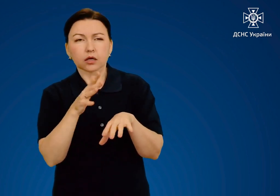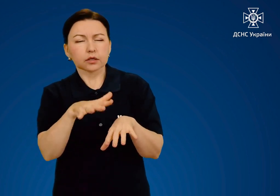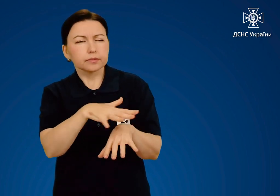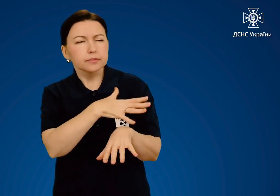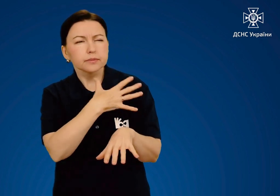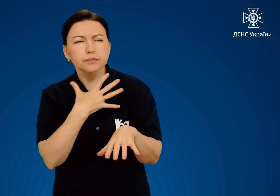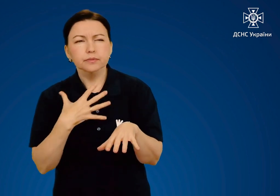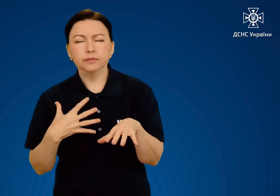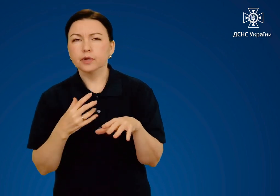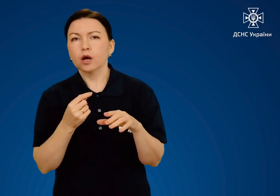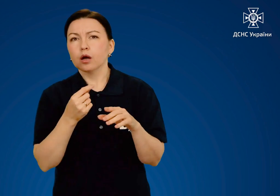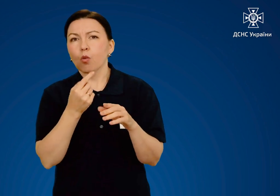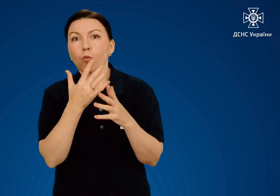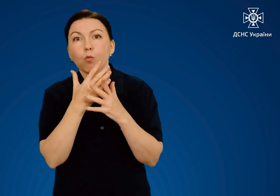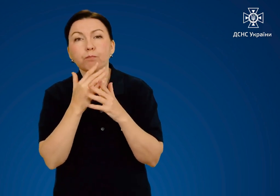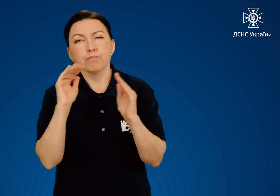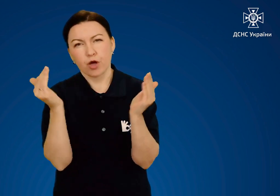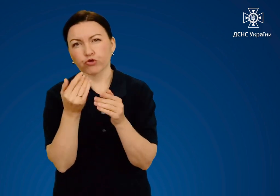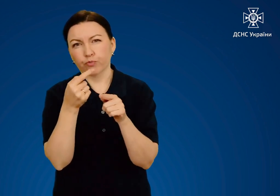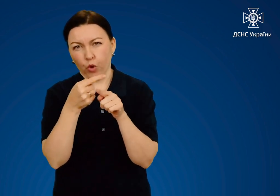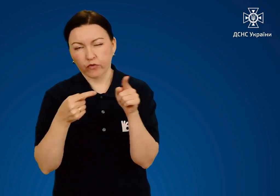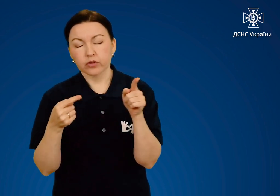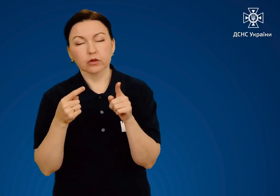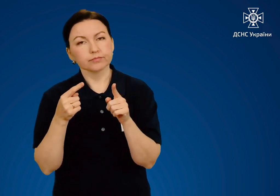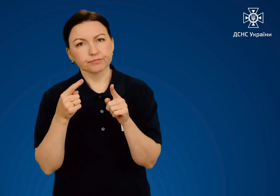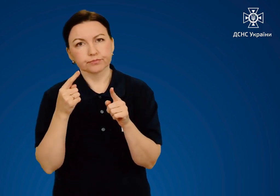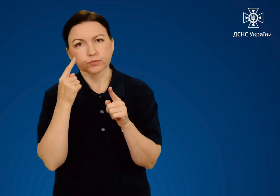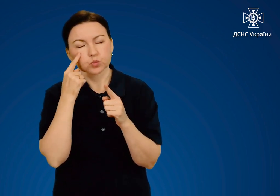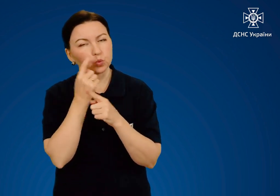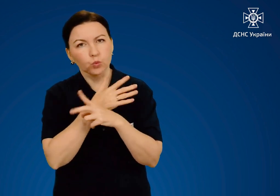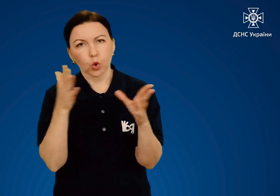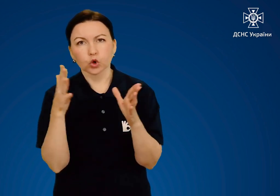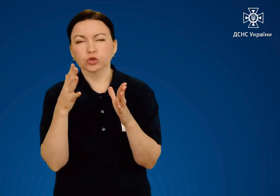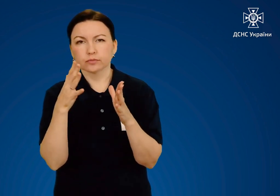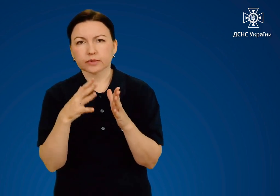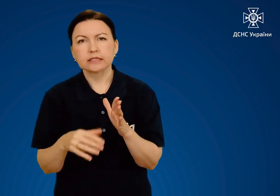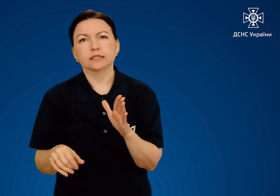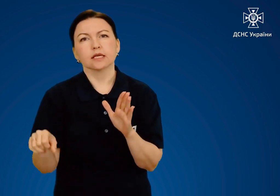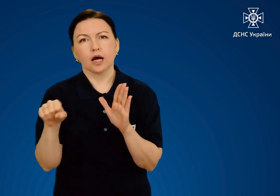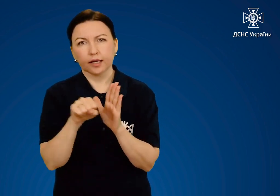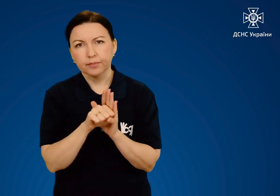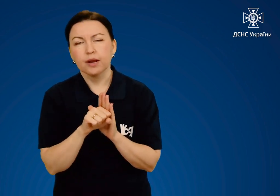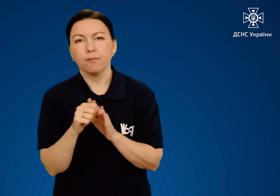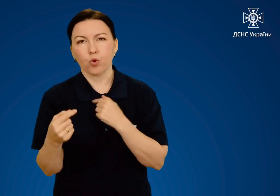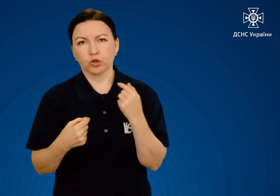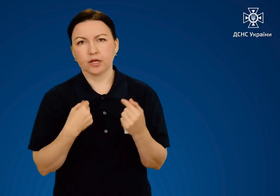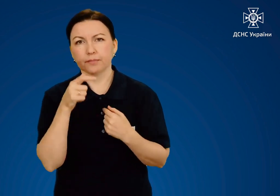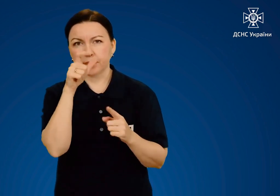що охоплюють третину поверхні шкіри, часто спричиняють загибель потерпілих.